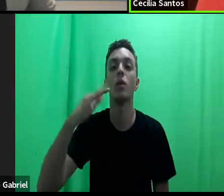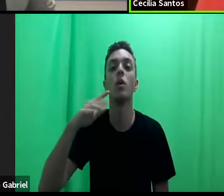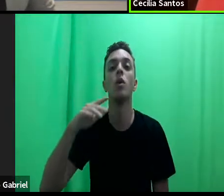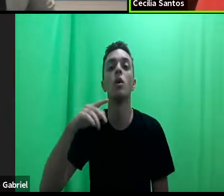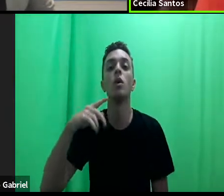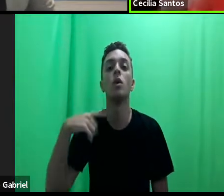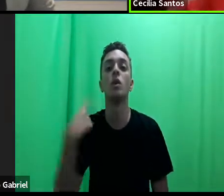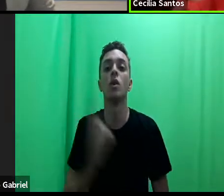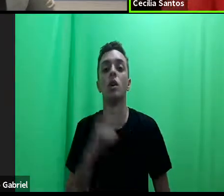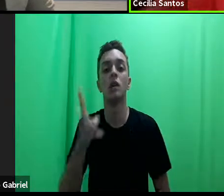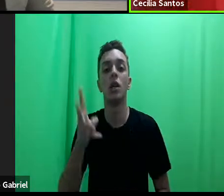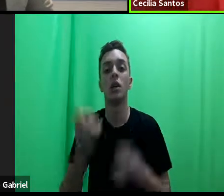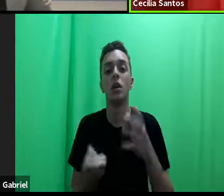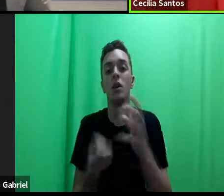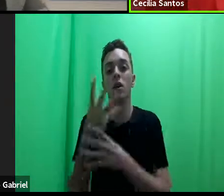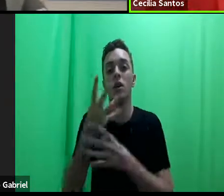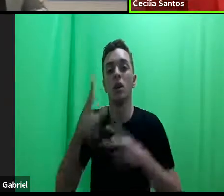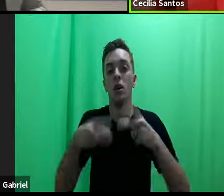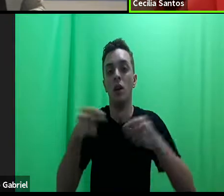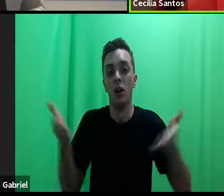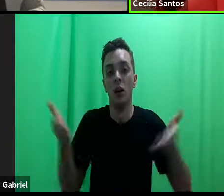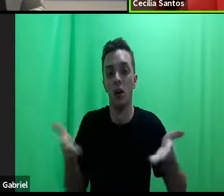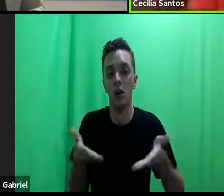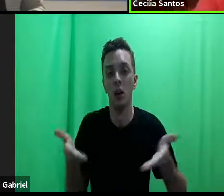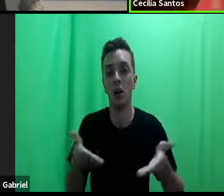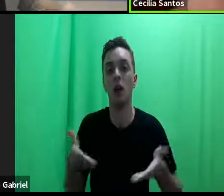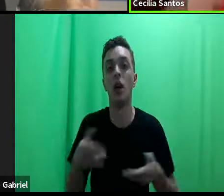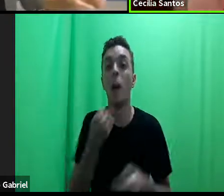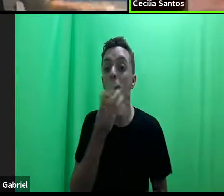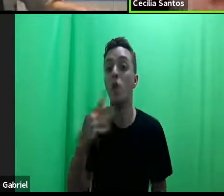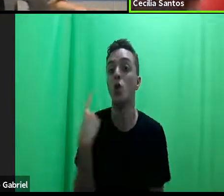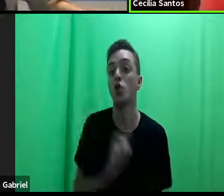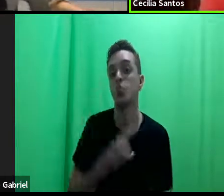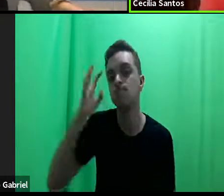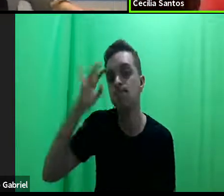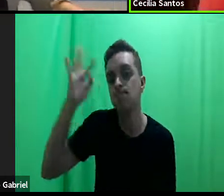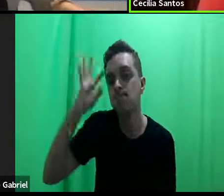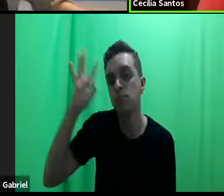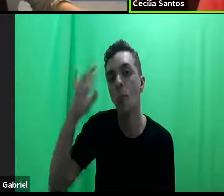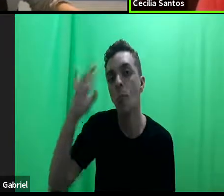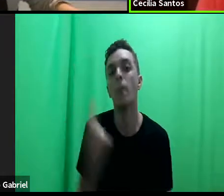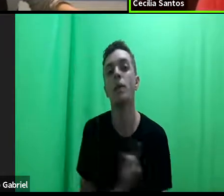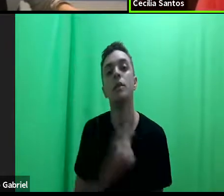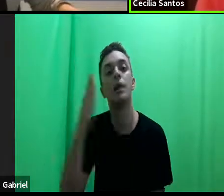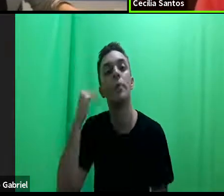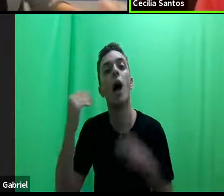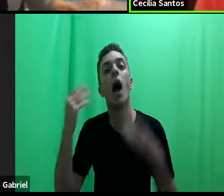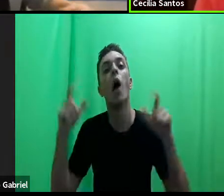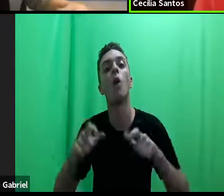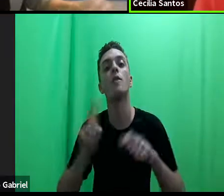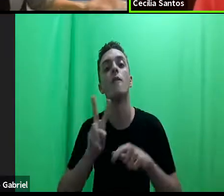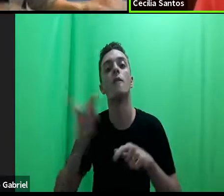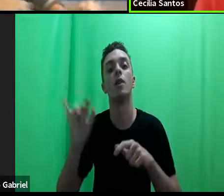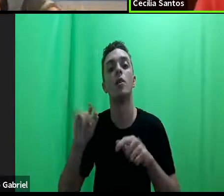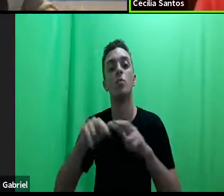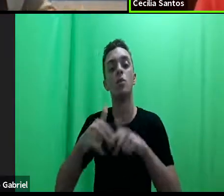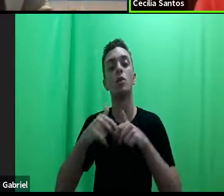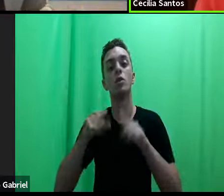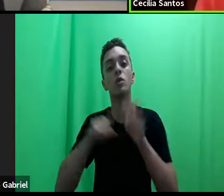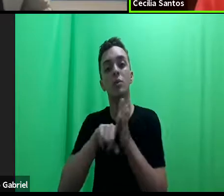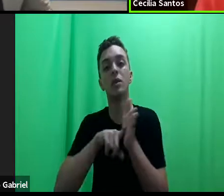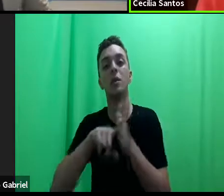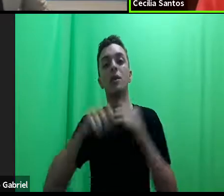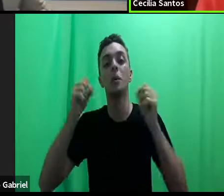presente também, mas é claro que é bom ter uma imaginação para saber onde quer ir. Por isso que a pesquisa pode